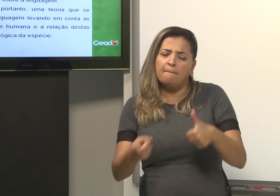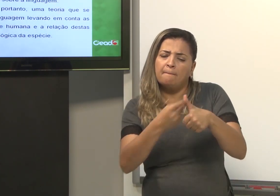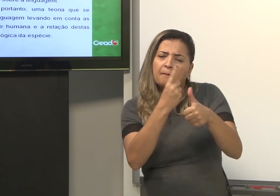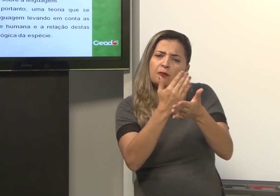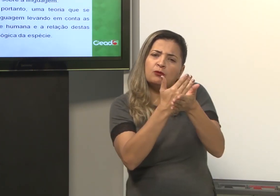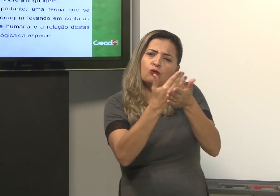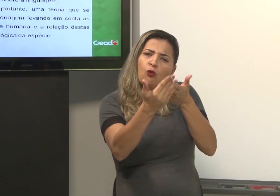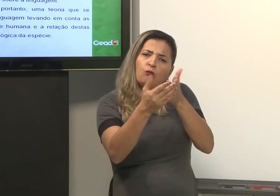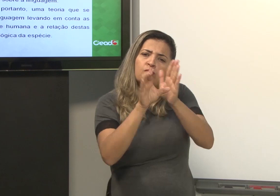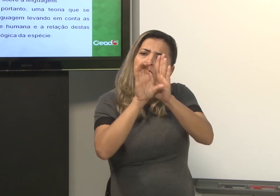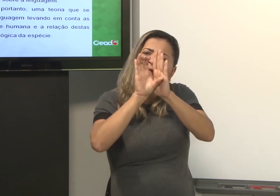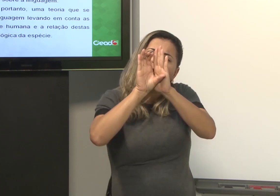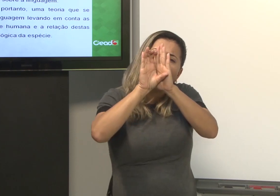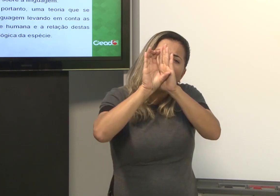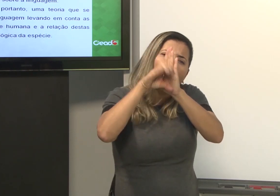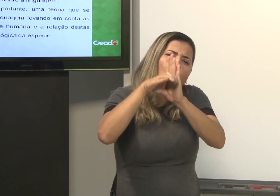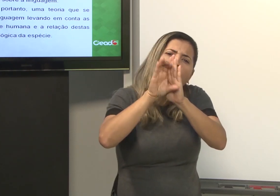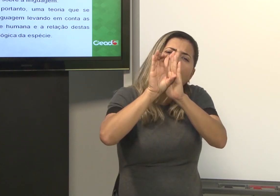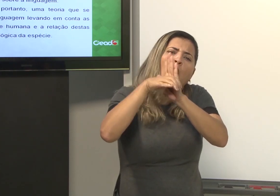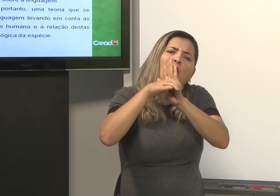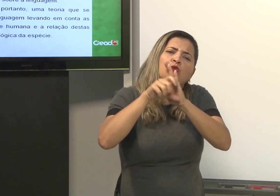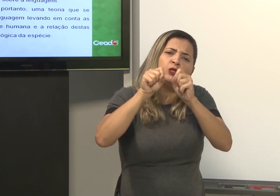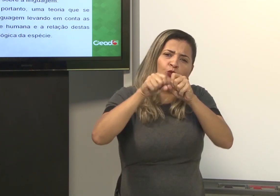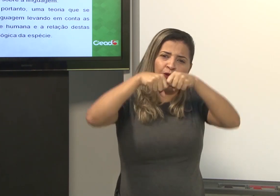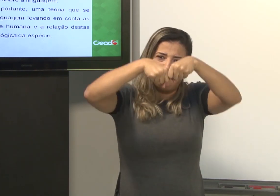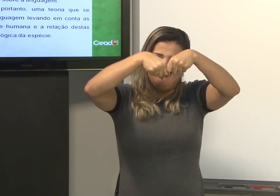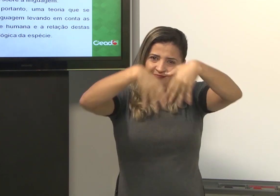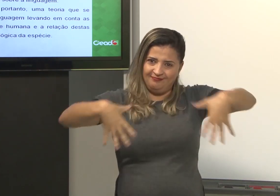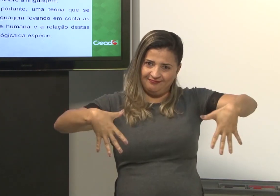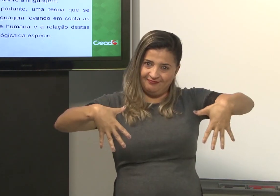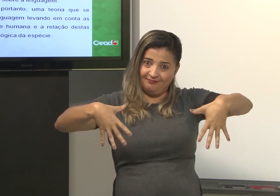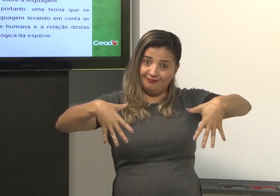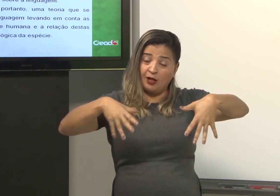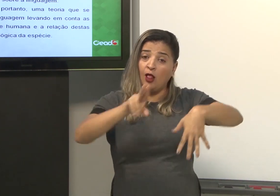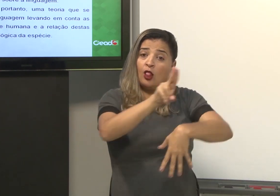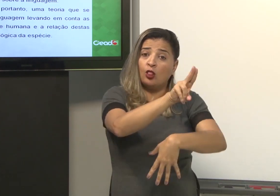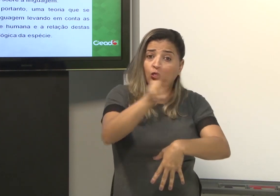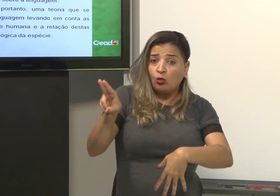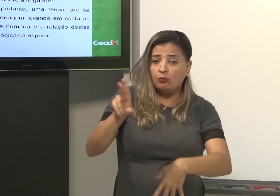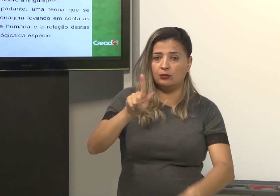Então primeiro nós vamos iniciar com o conceito de gerativismo.